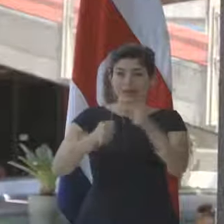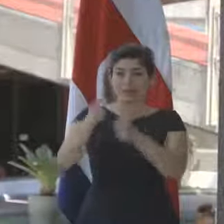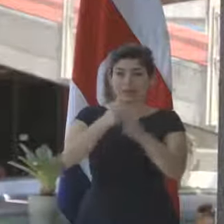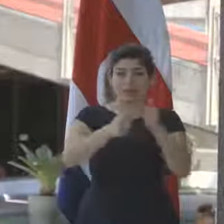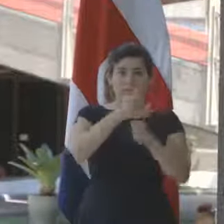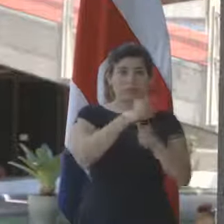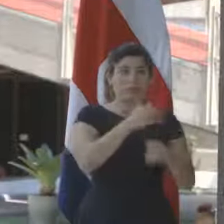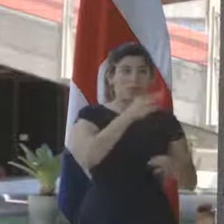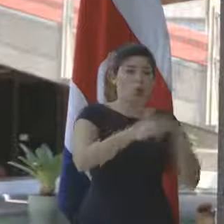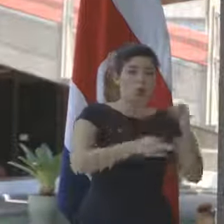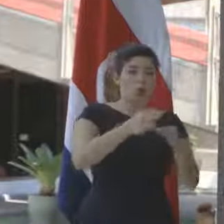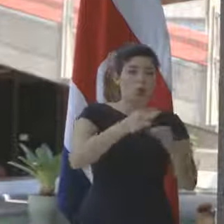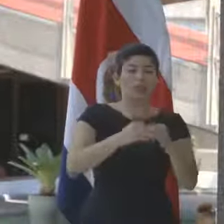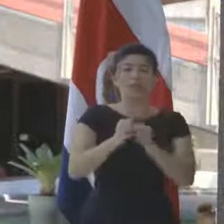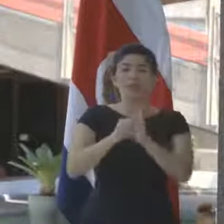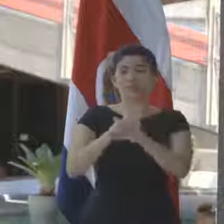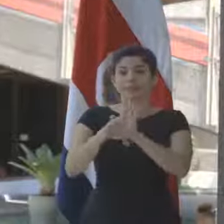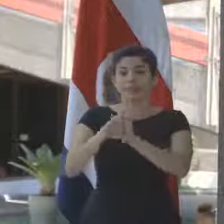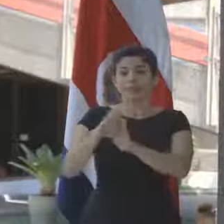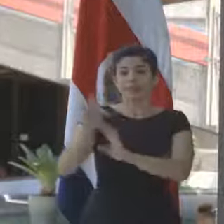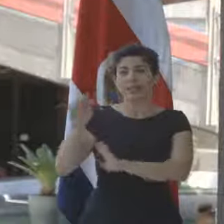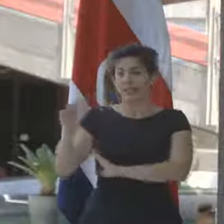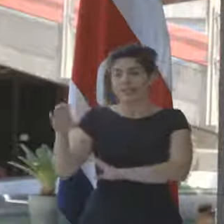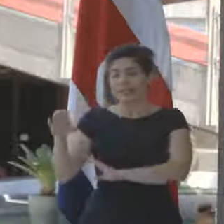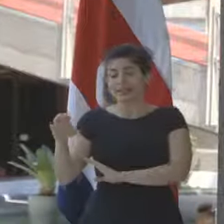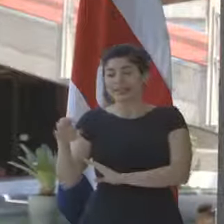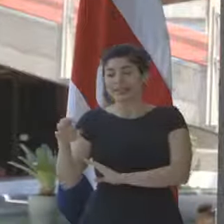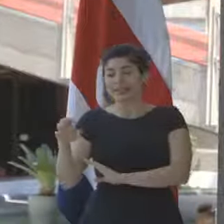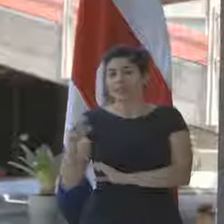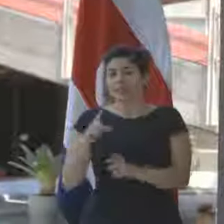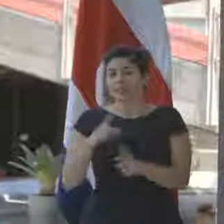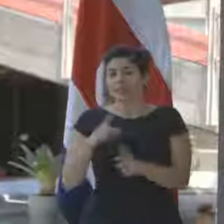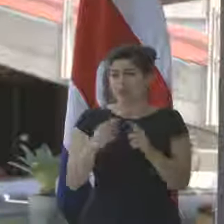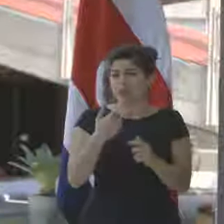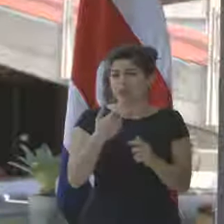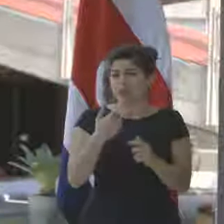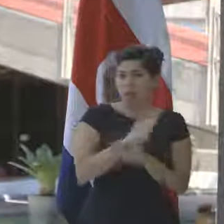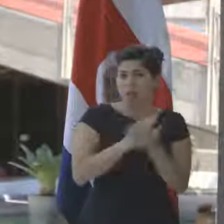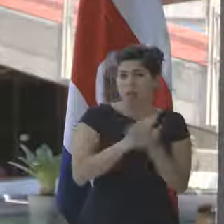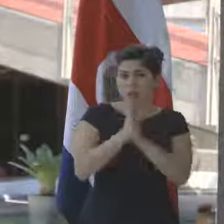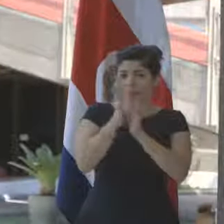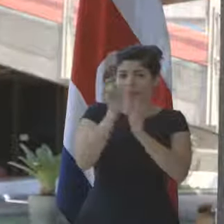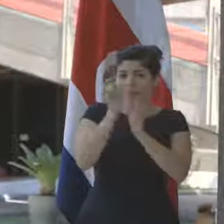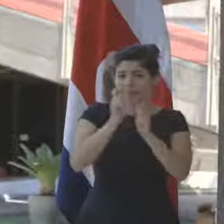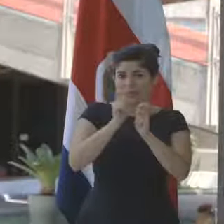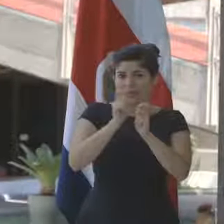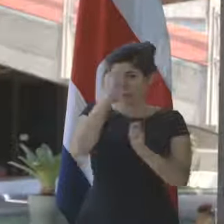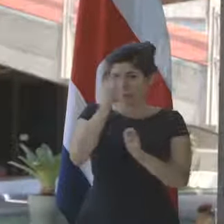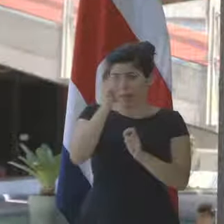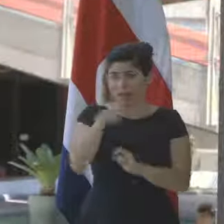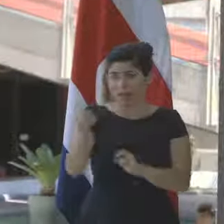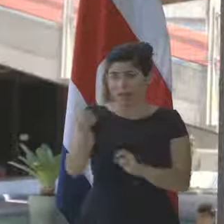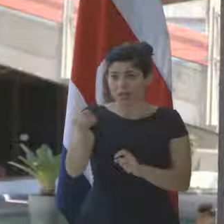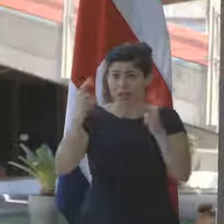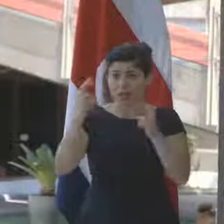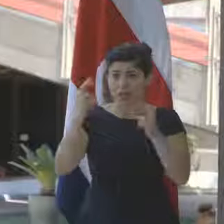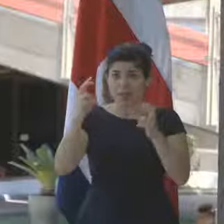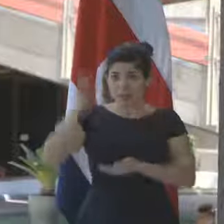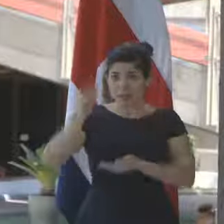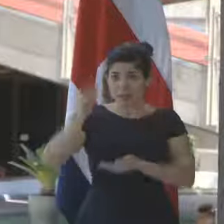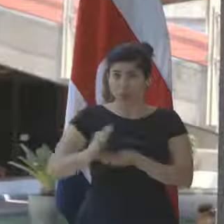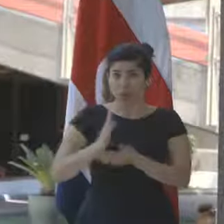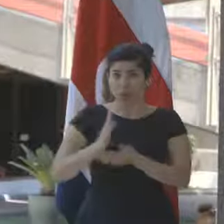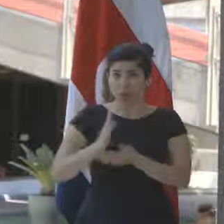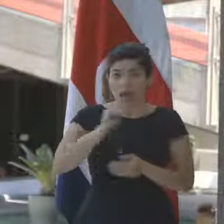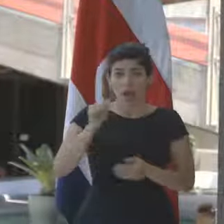judicial, legislativo y tribunal de elecciones, me imagino. ¿Hay alguna petición específica para ellos en cuanto a reducción, un porcentaje que